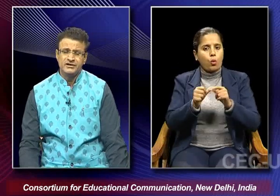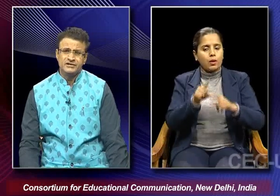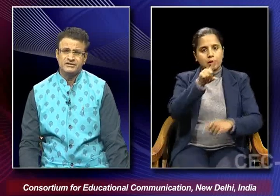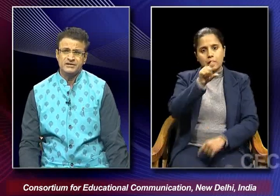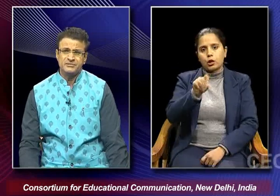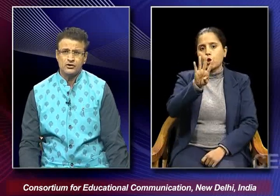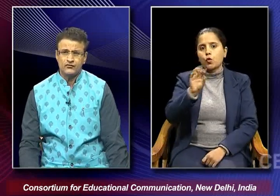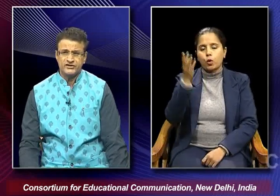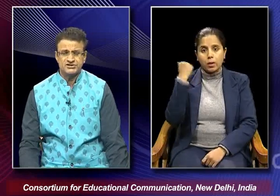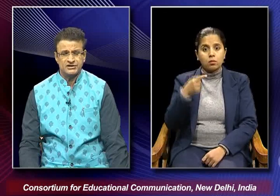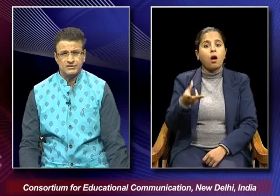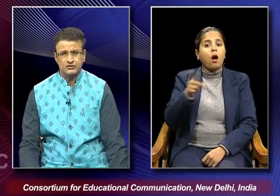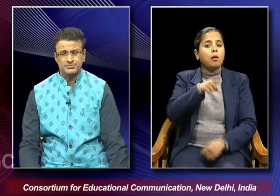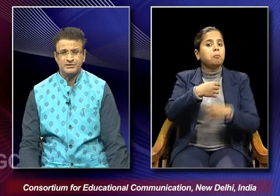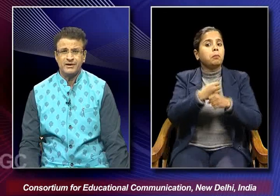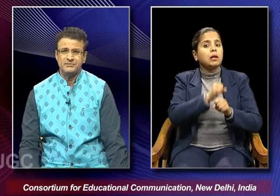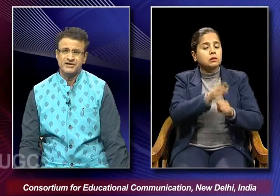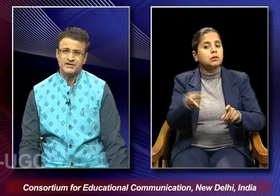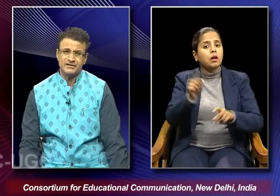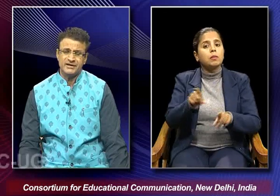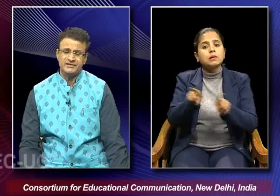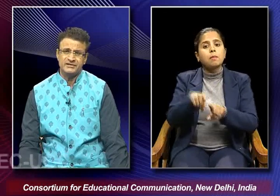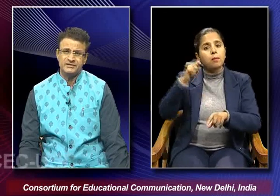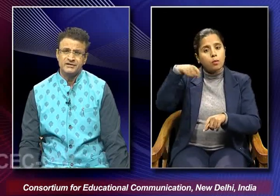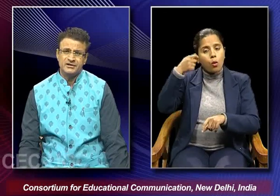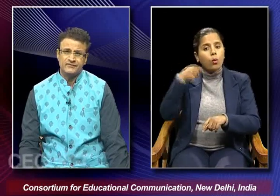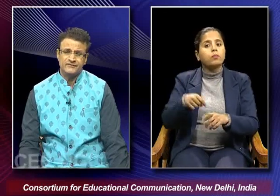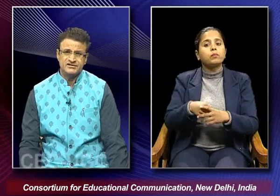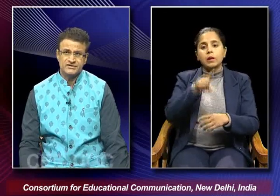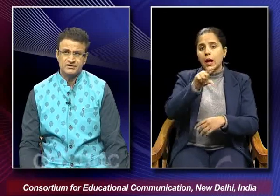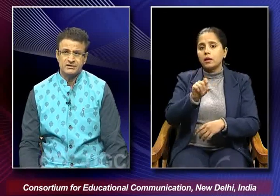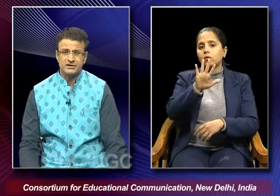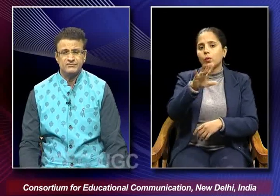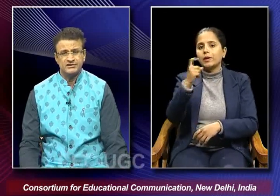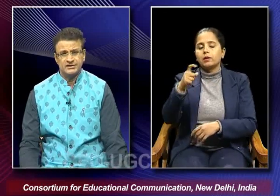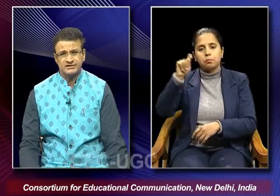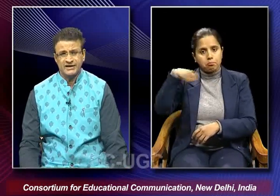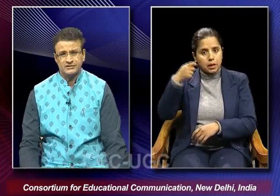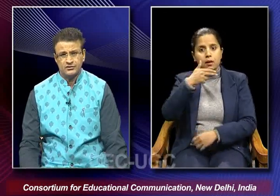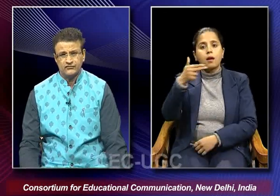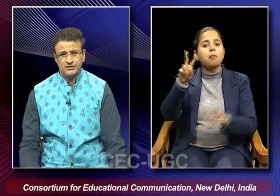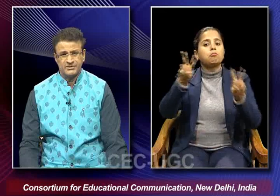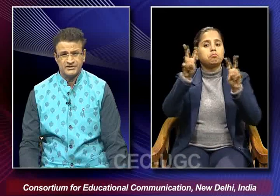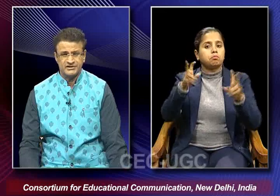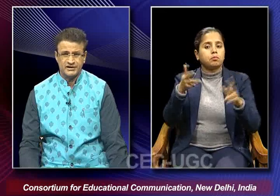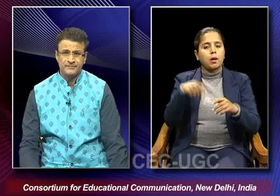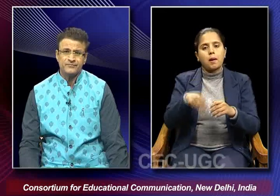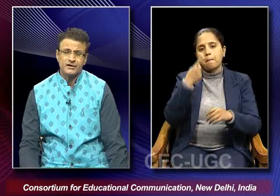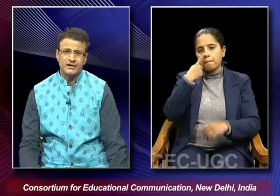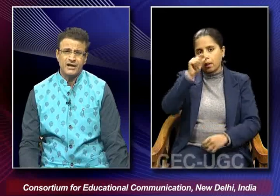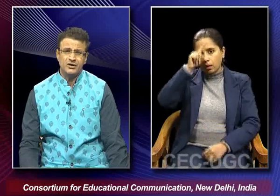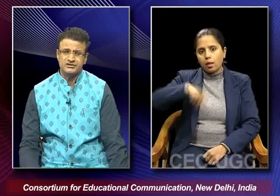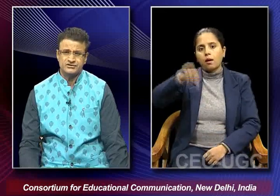the remake of which was made by him again in 1957 with the title of Mother India